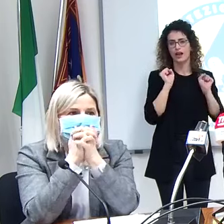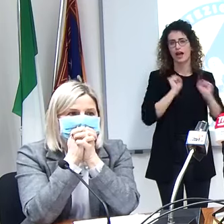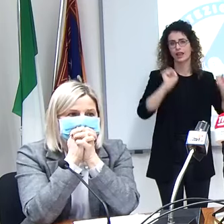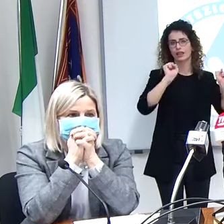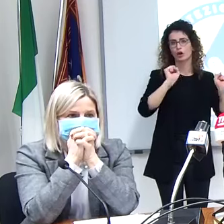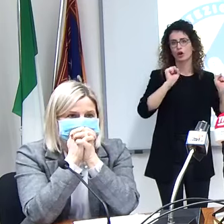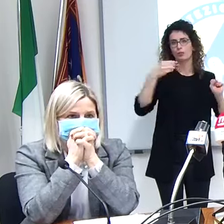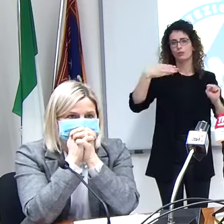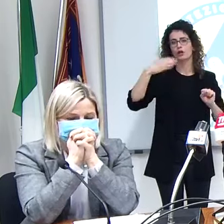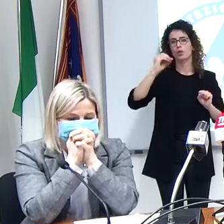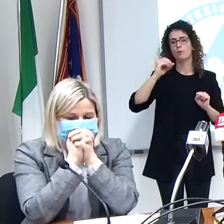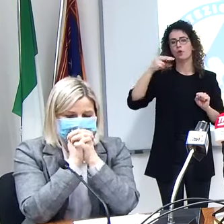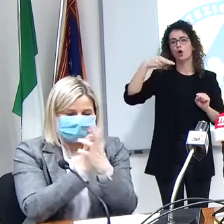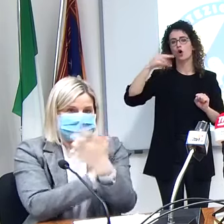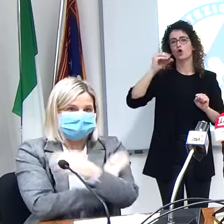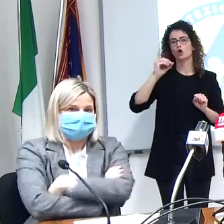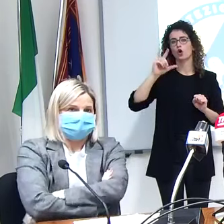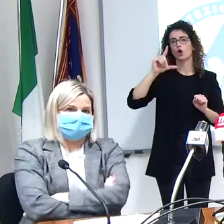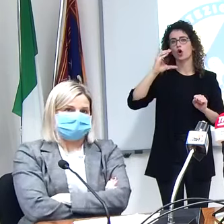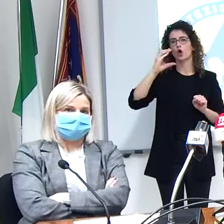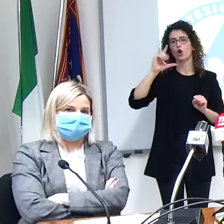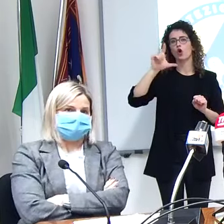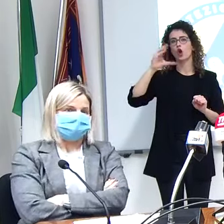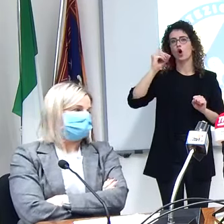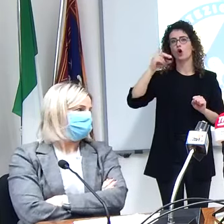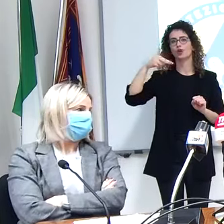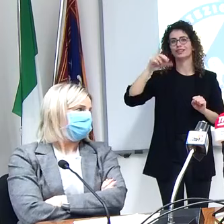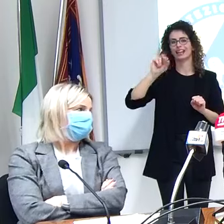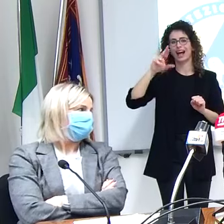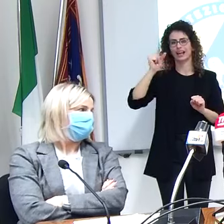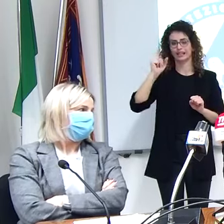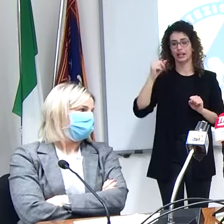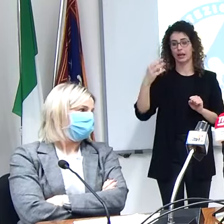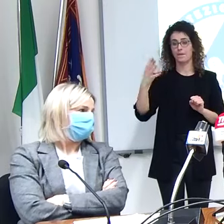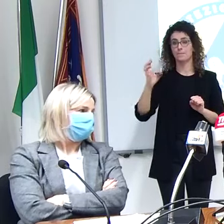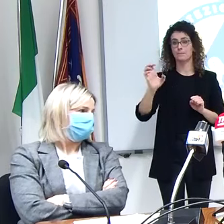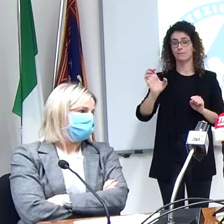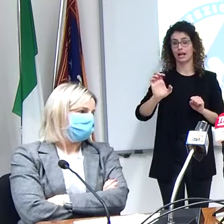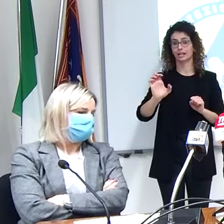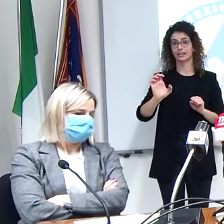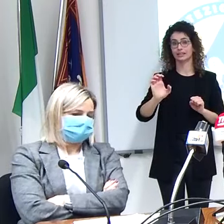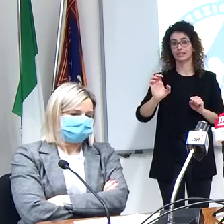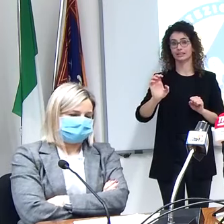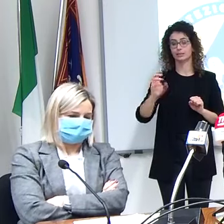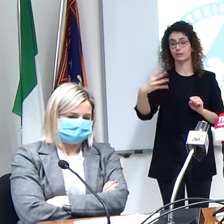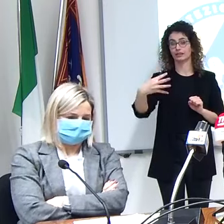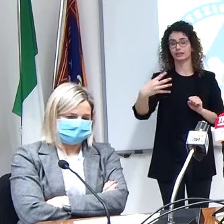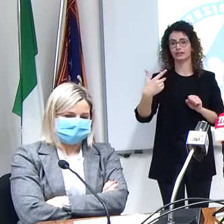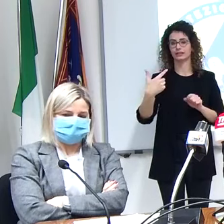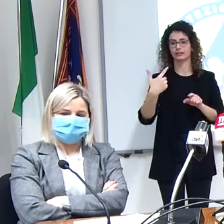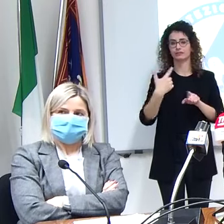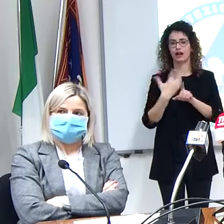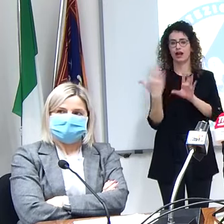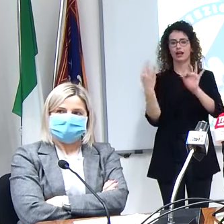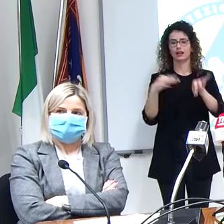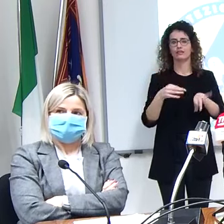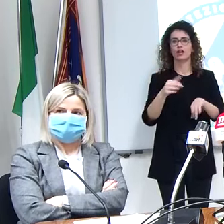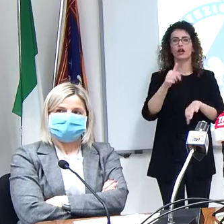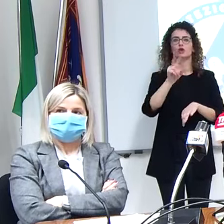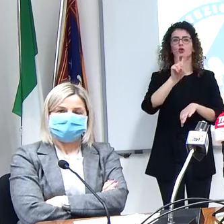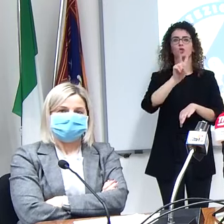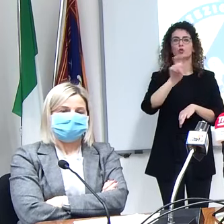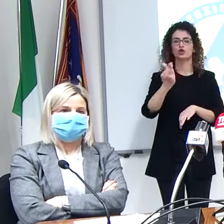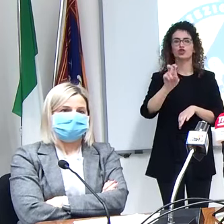da martedì arriveranno 245 dosi che corrispondono a